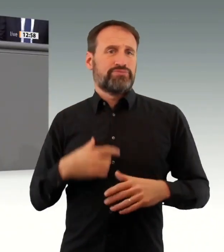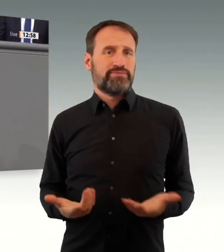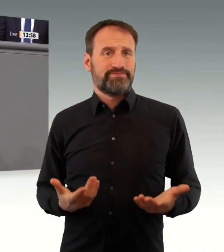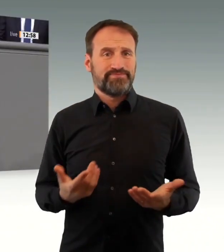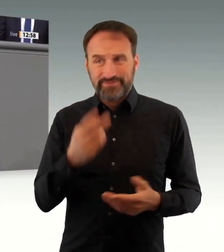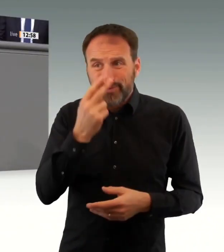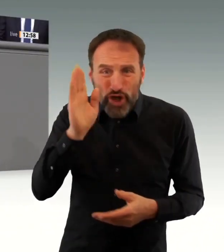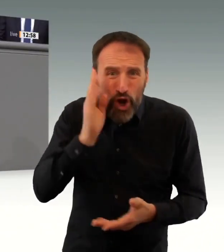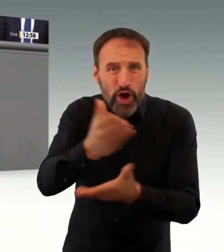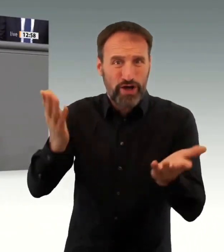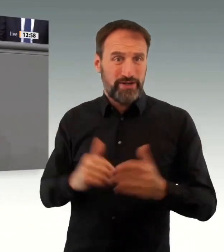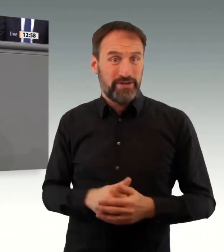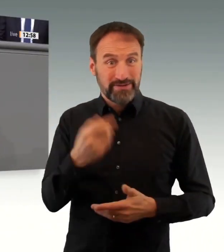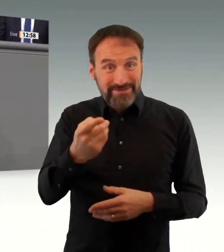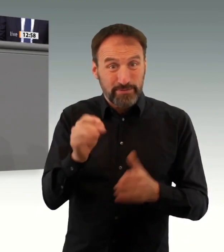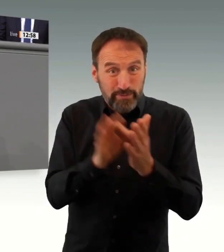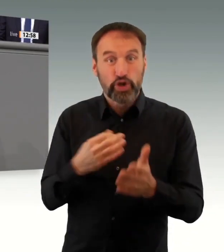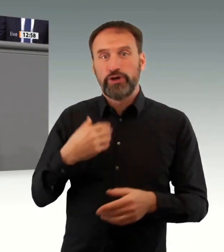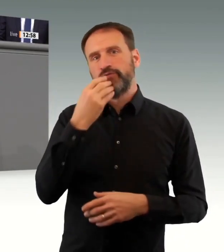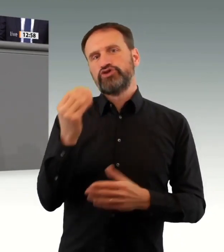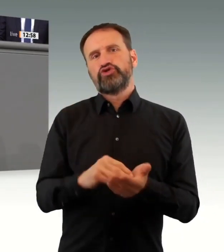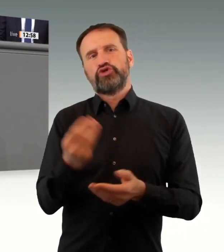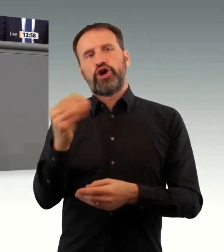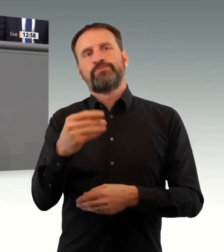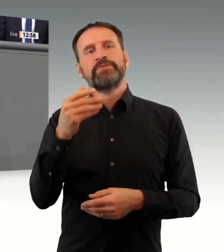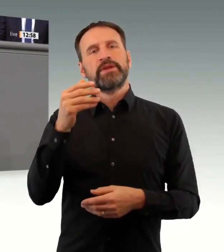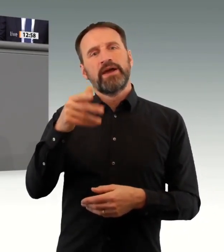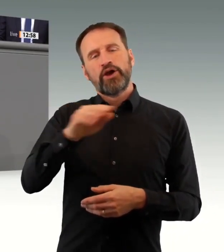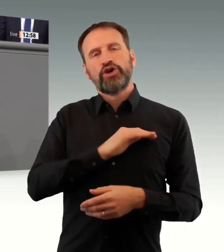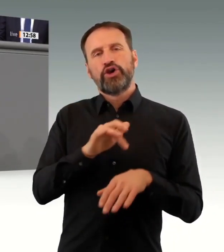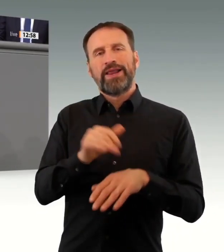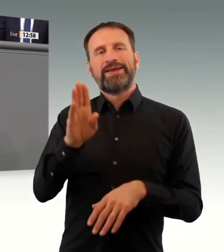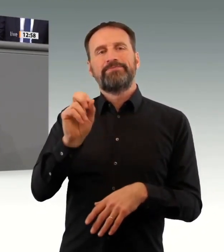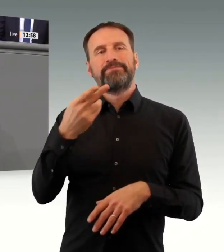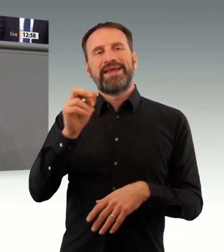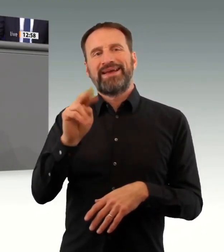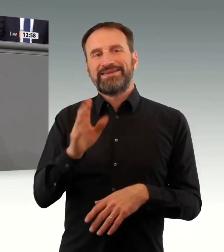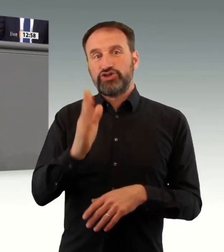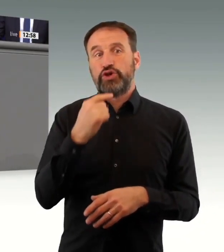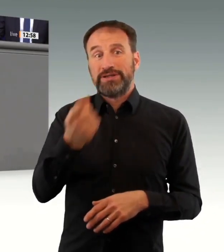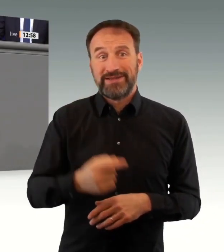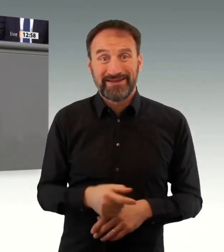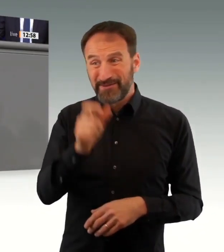arbeiten? Das wäre eine schlüssige Politik. Sie sind nicht bereit dazu. Herzlichen Dank.